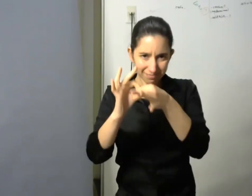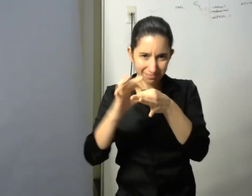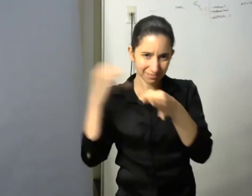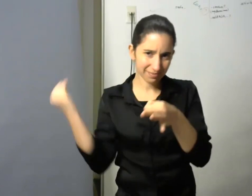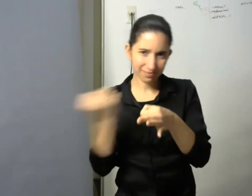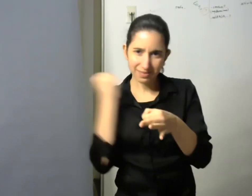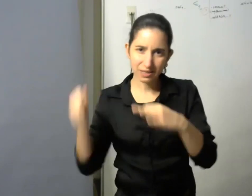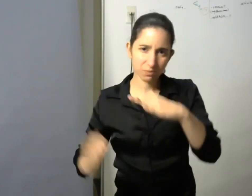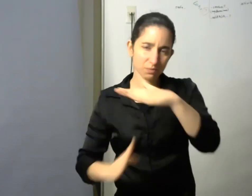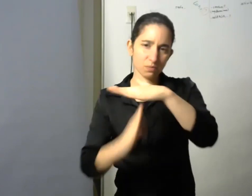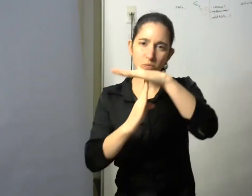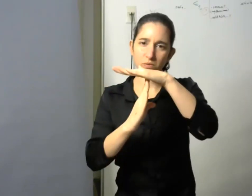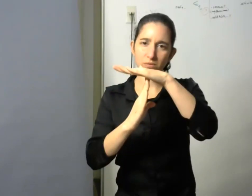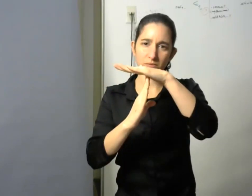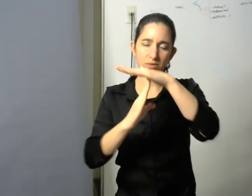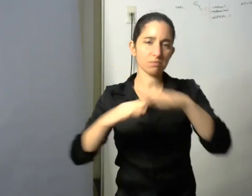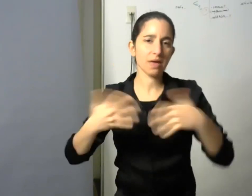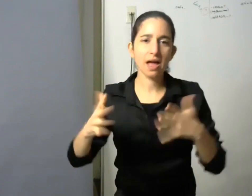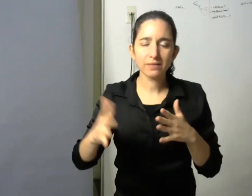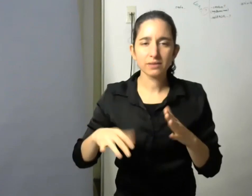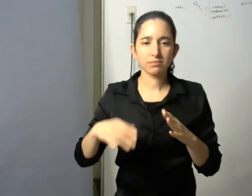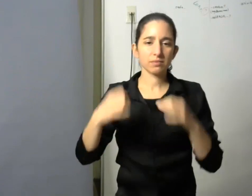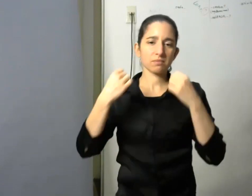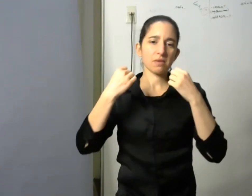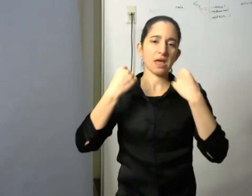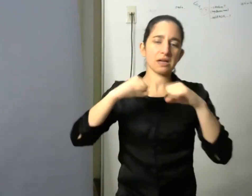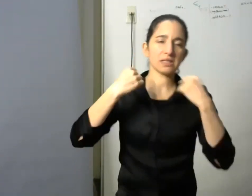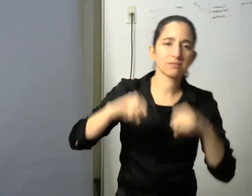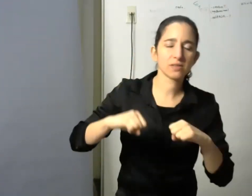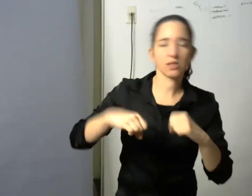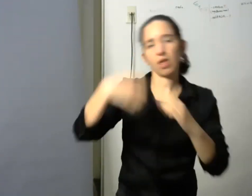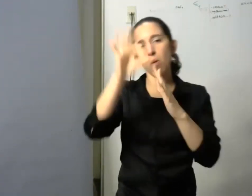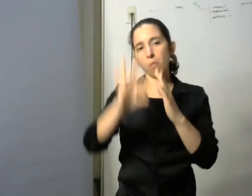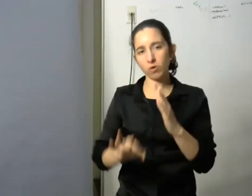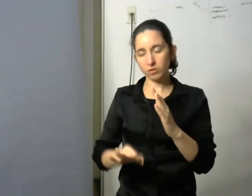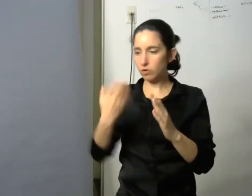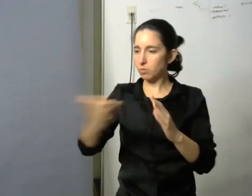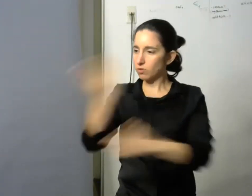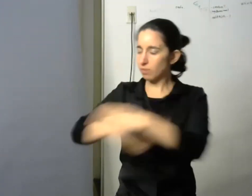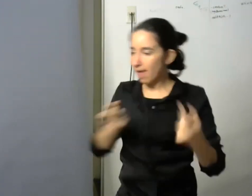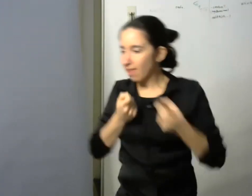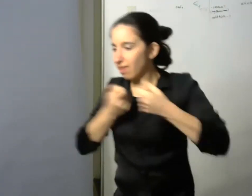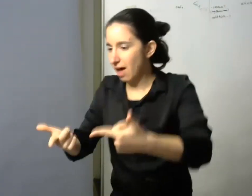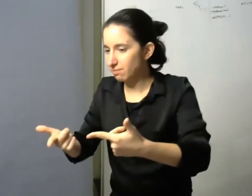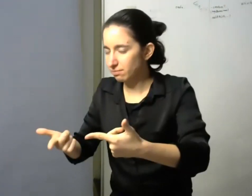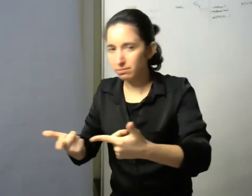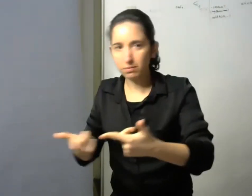actividades proyectos para personas con discapacidad pero sin las personas con discapacidad entonces